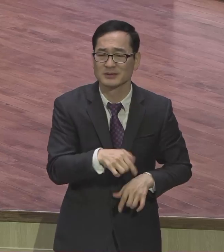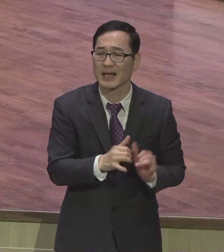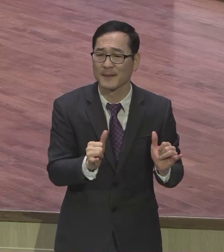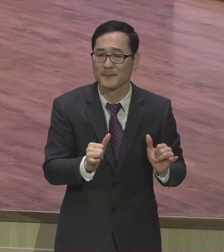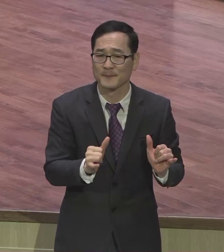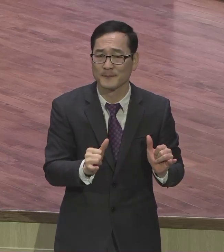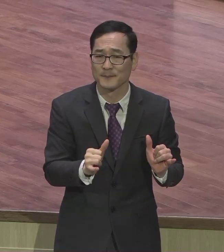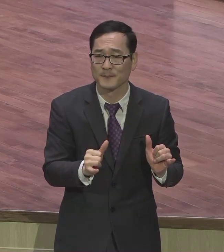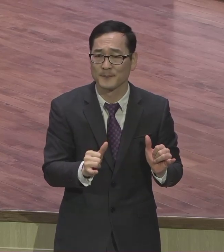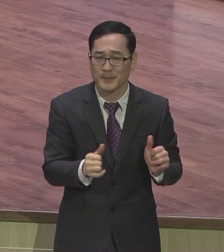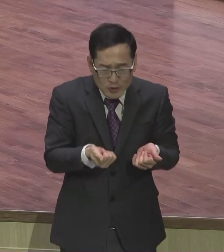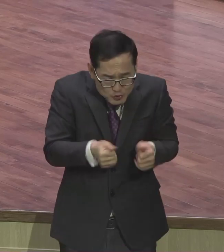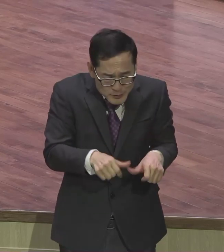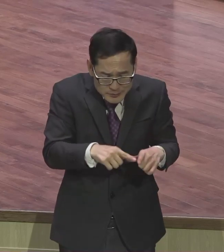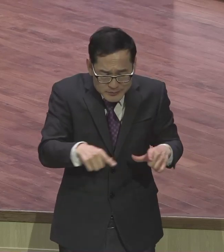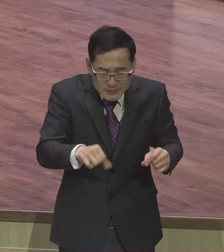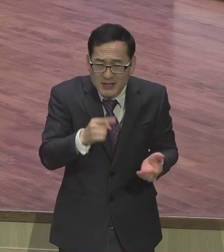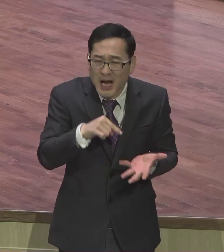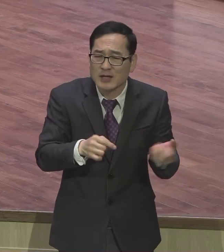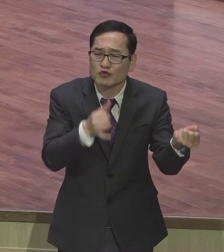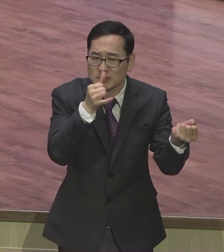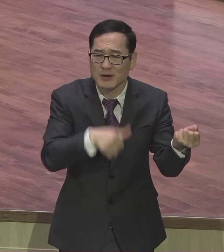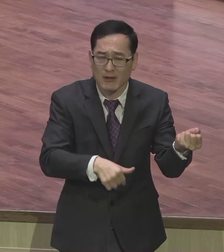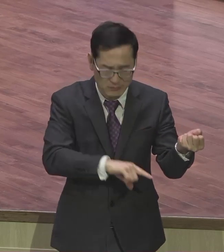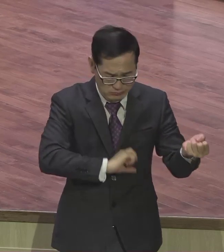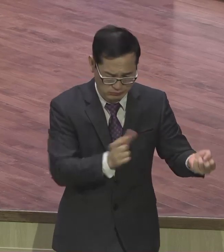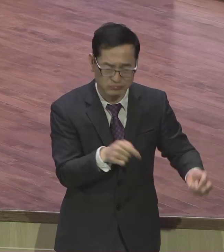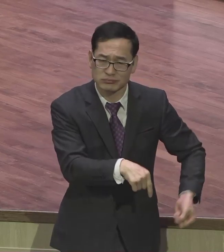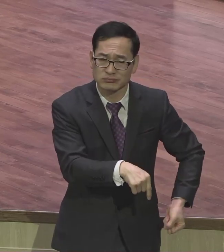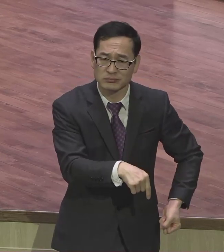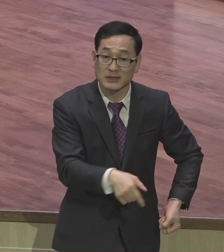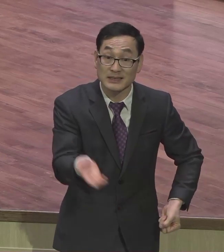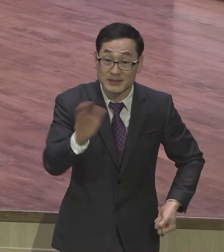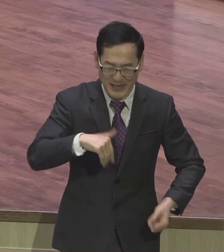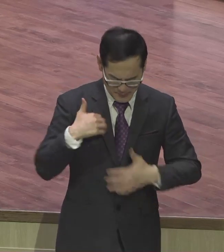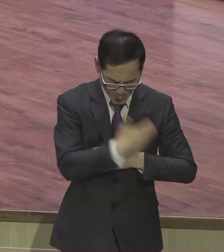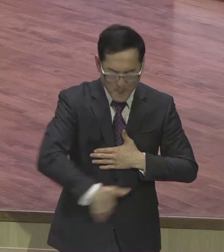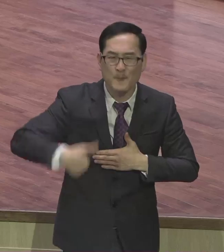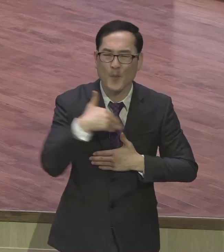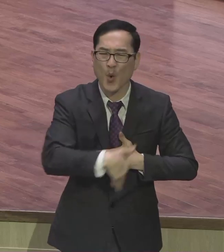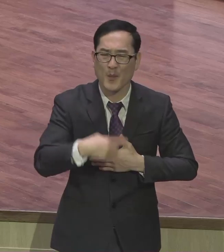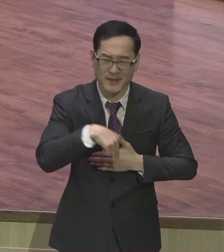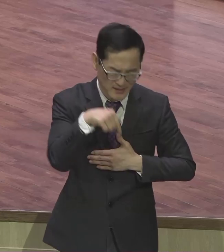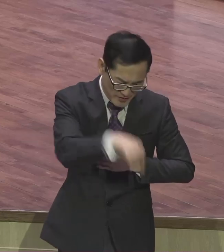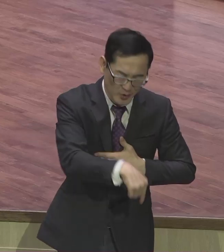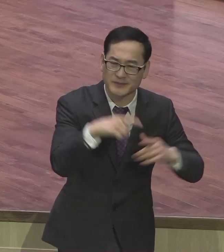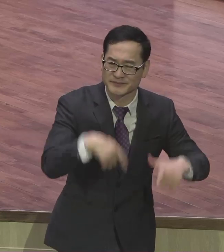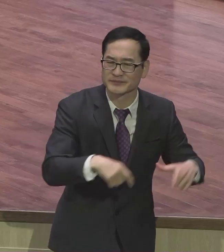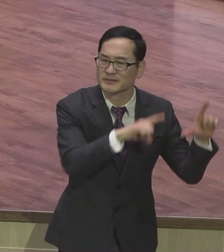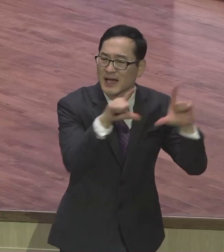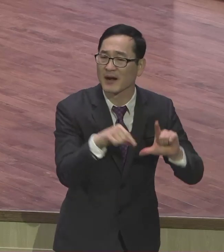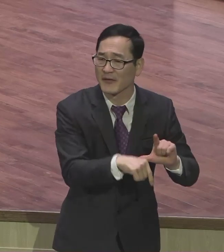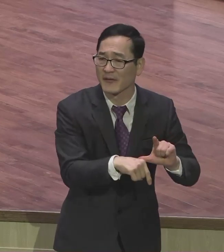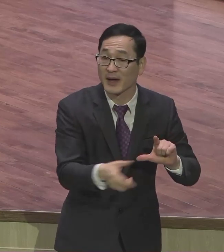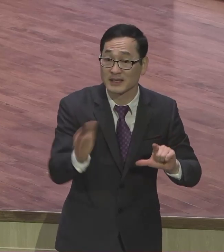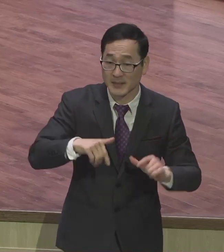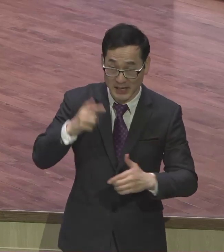가지고 시민증 주민등록증 가지고 있지만 우리는 육체 육체 육체의 한계에요 우리의 시민권은 하늘에